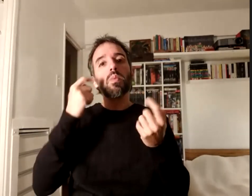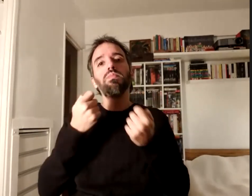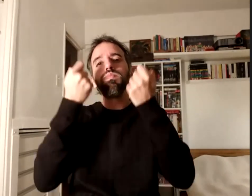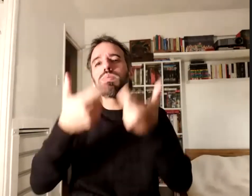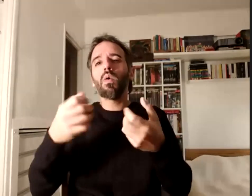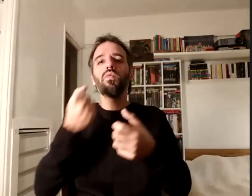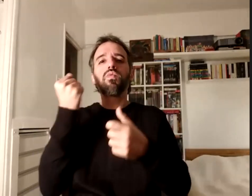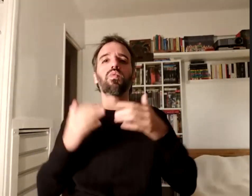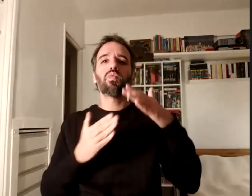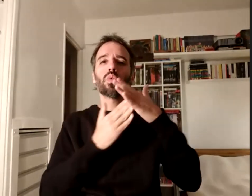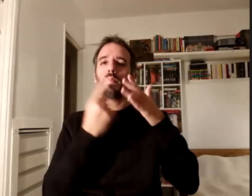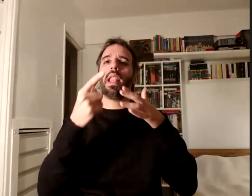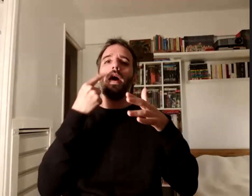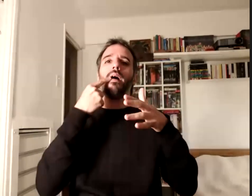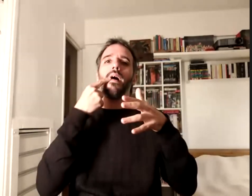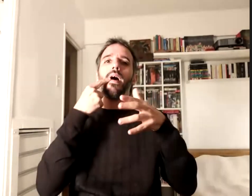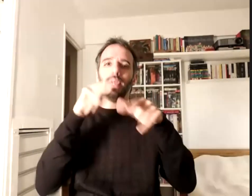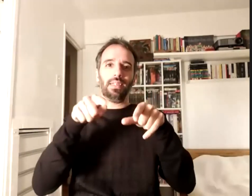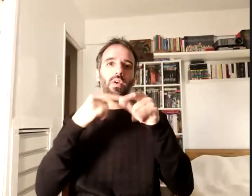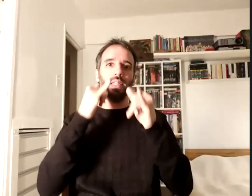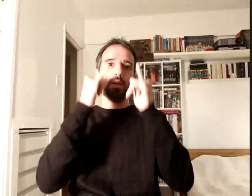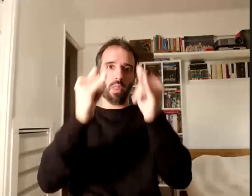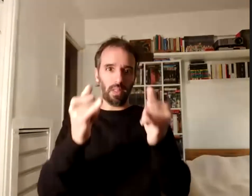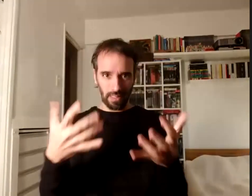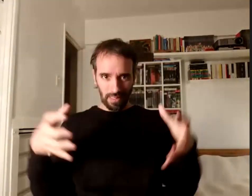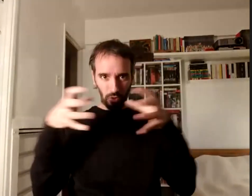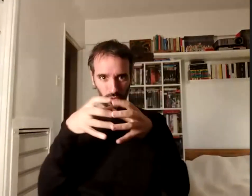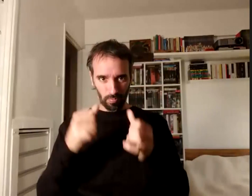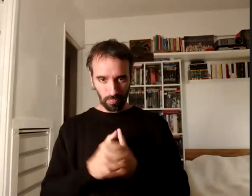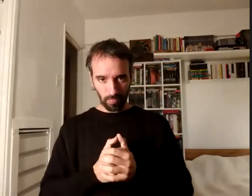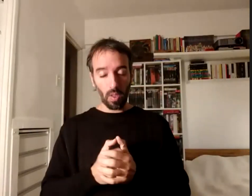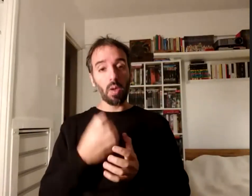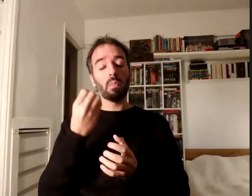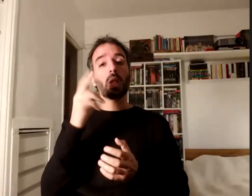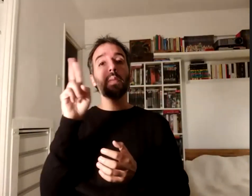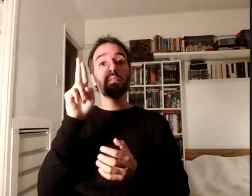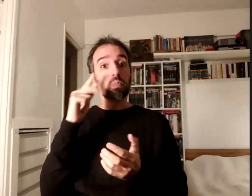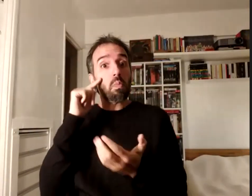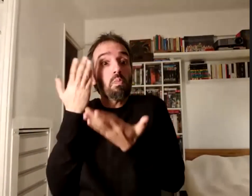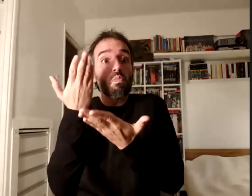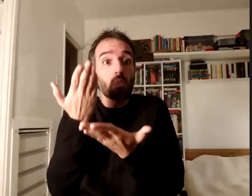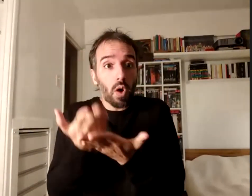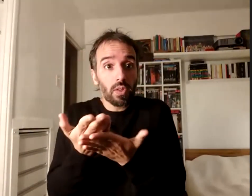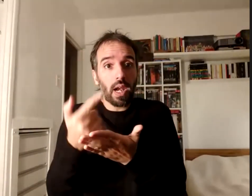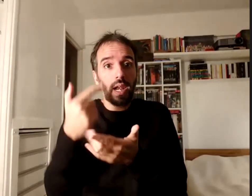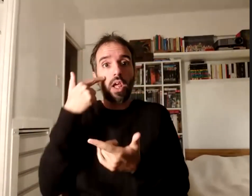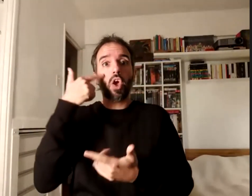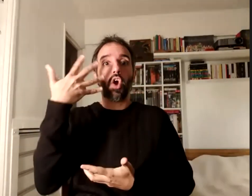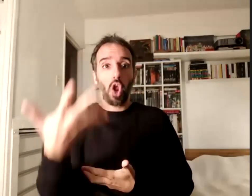movimiento que está implicado en la integralidad, porque permite mostrar, dar a conocer, hacer público,